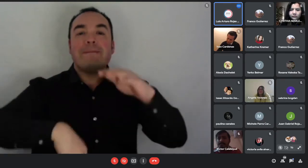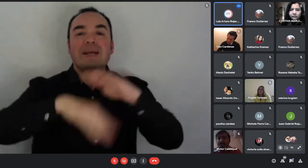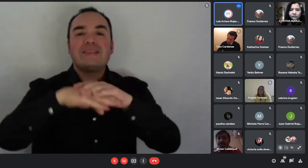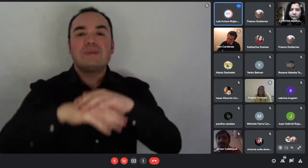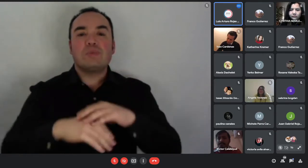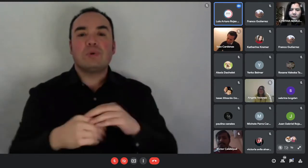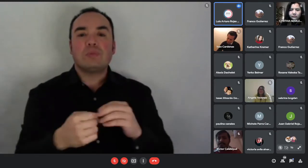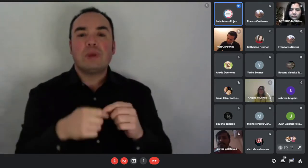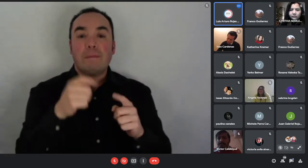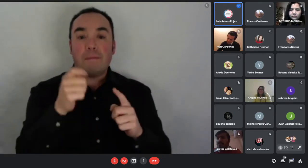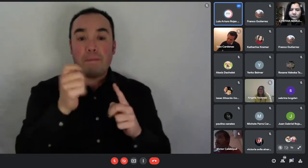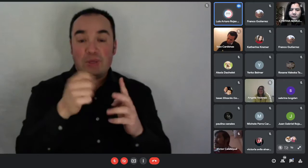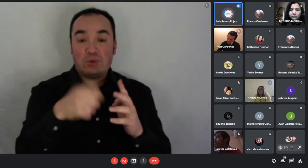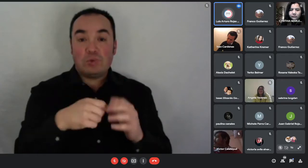beneficiado con el subsidio de arriendo,